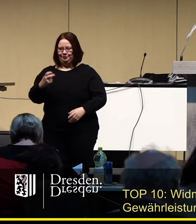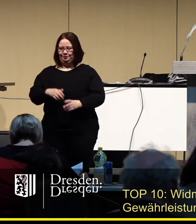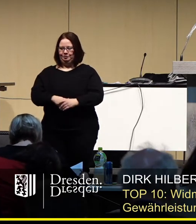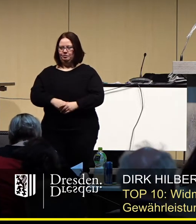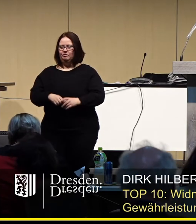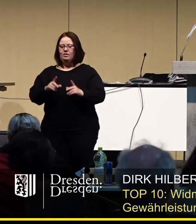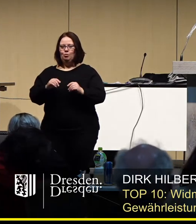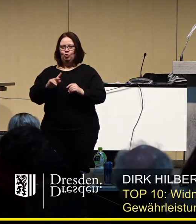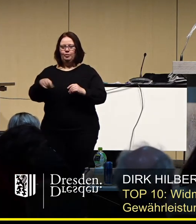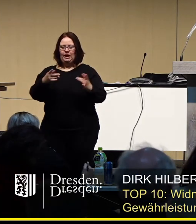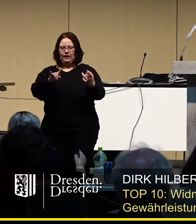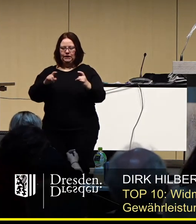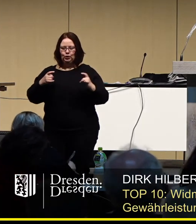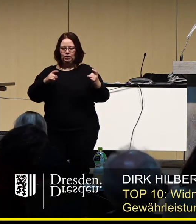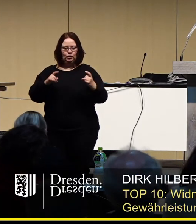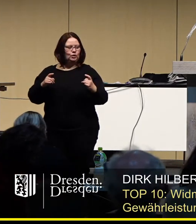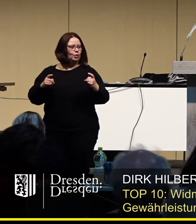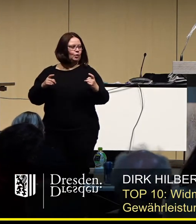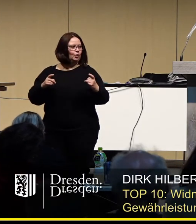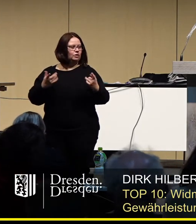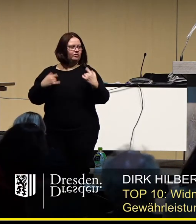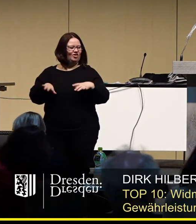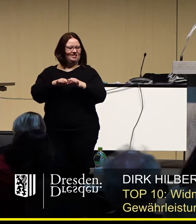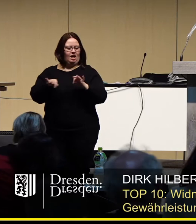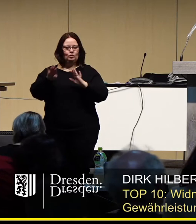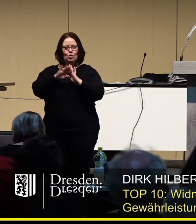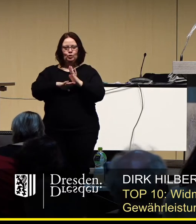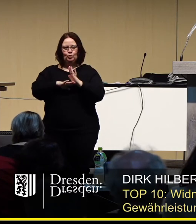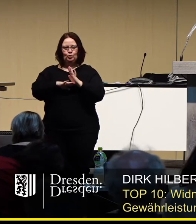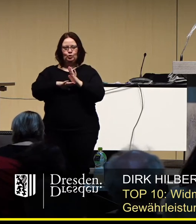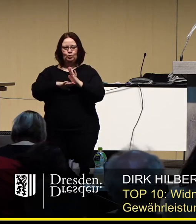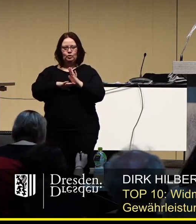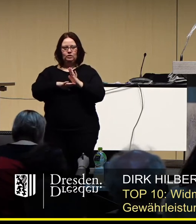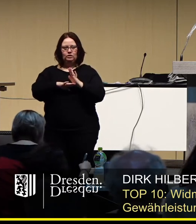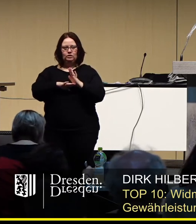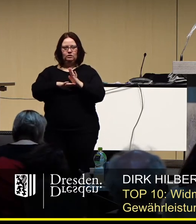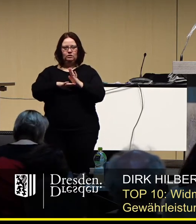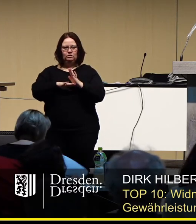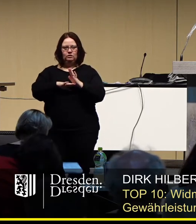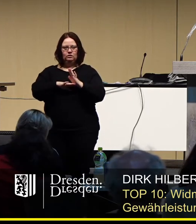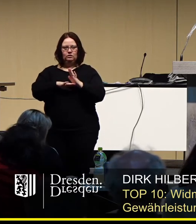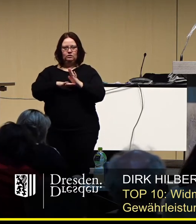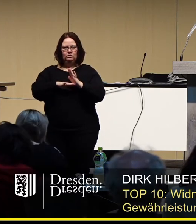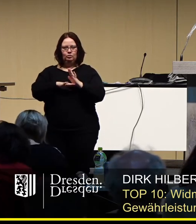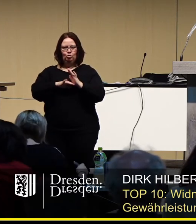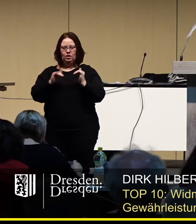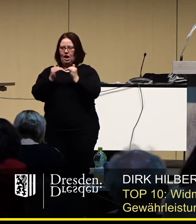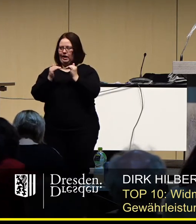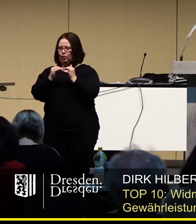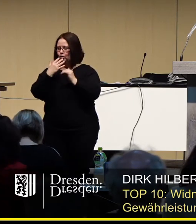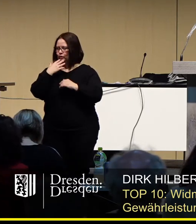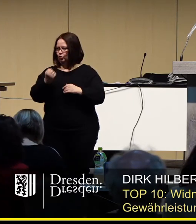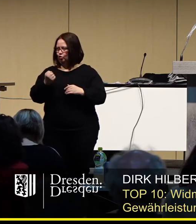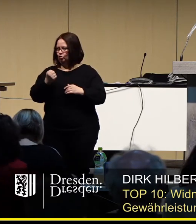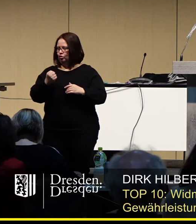Bei der Diskussion zur Tagesordnung ist Einbringung gewünscht. Das